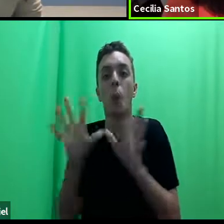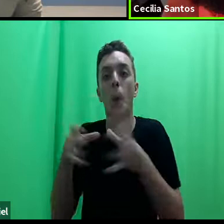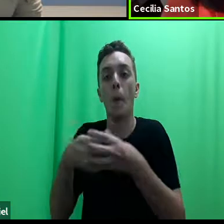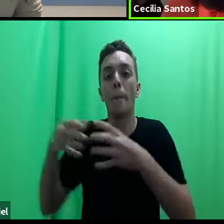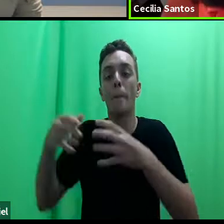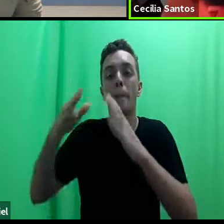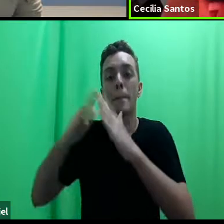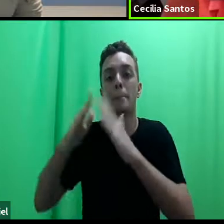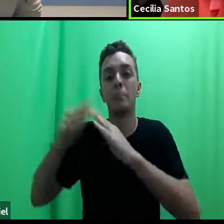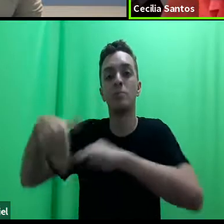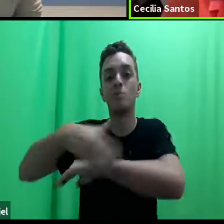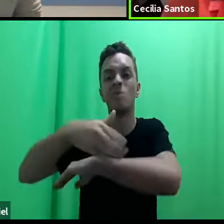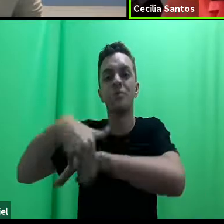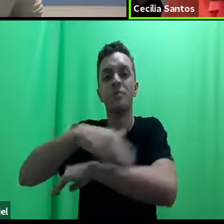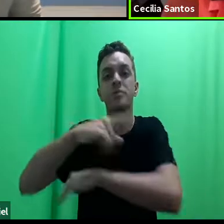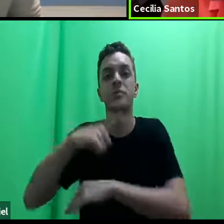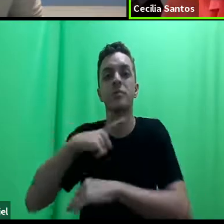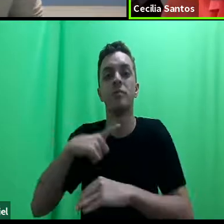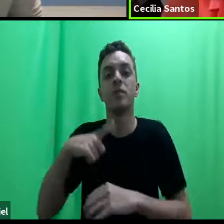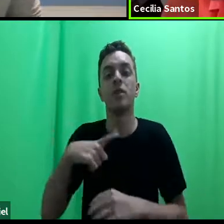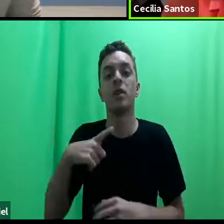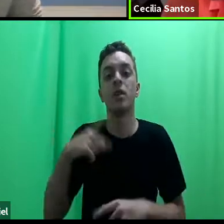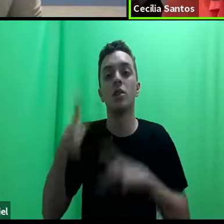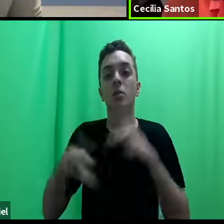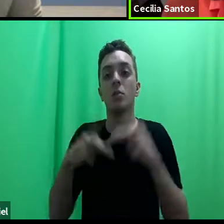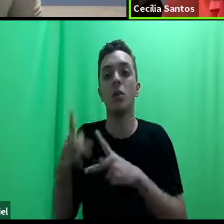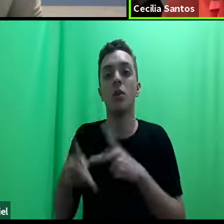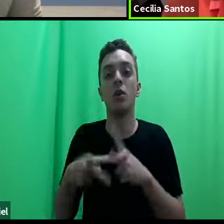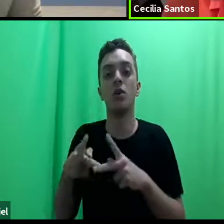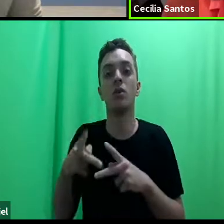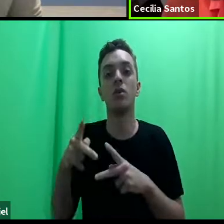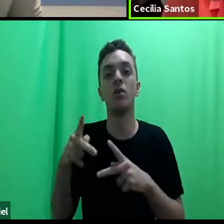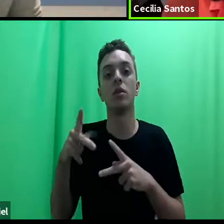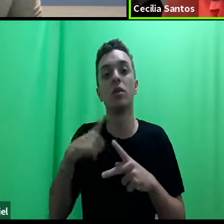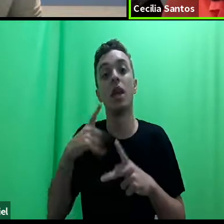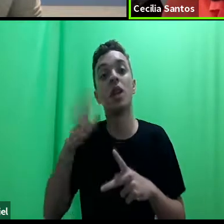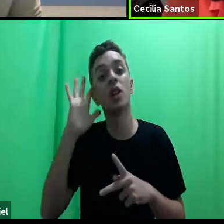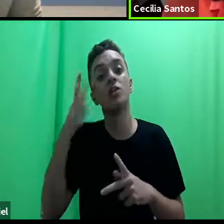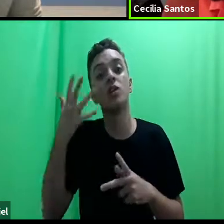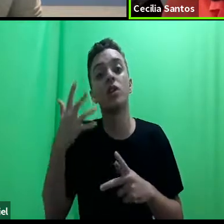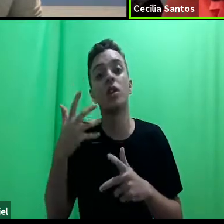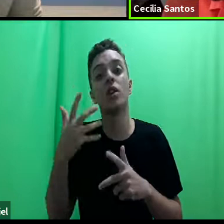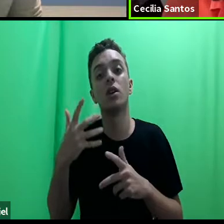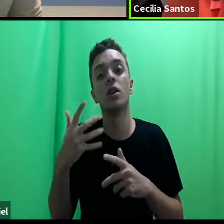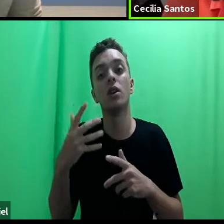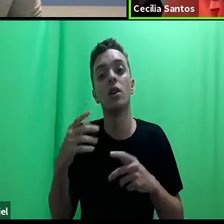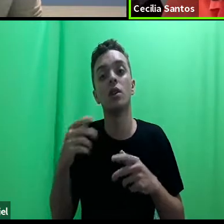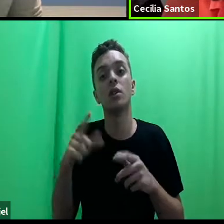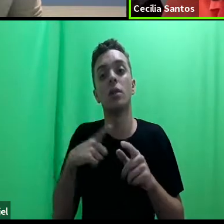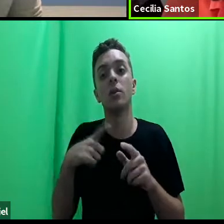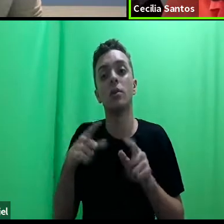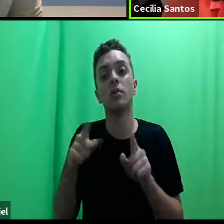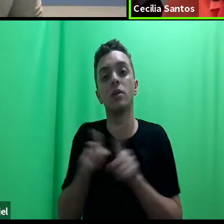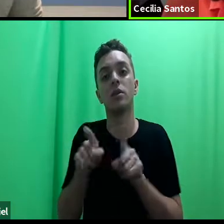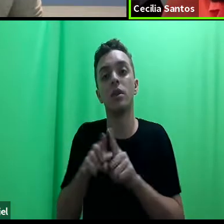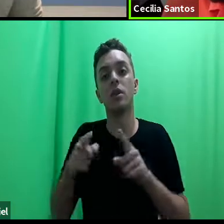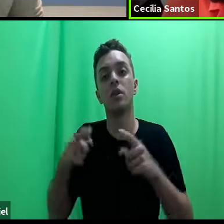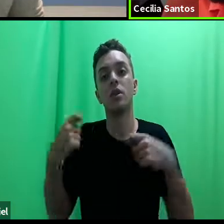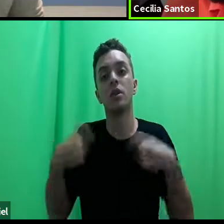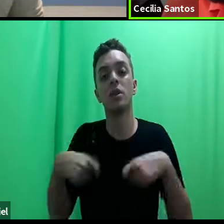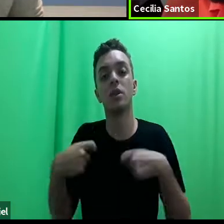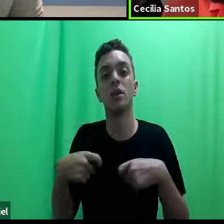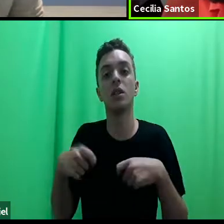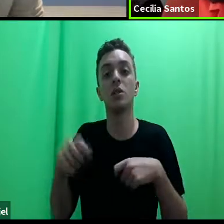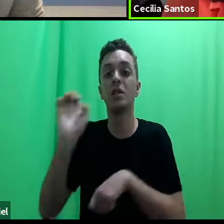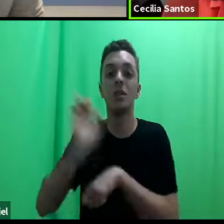rua que tem suas maneiras de lidar com o conflito, com as suas necessidades, que o Estado não